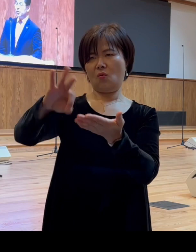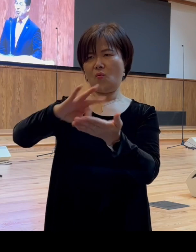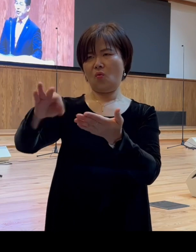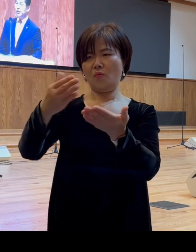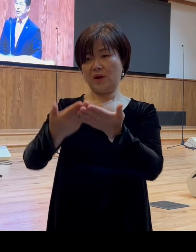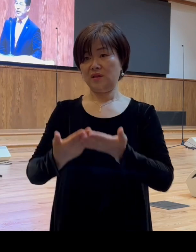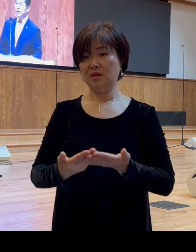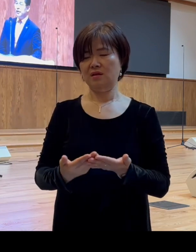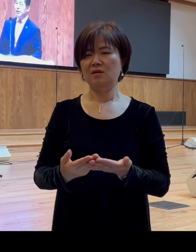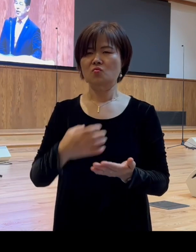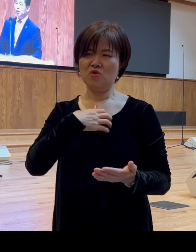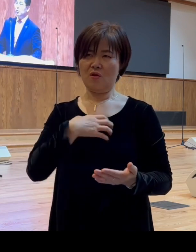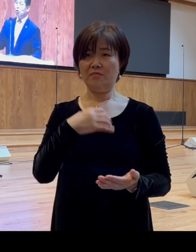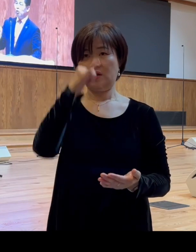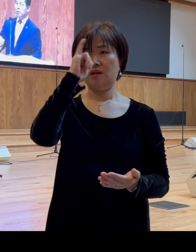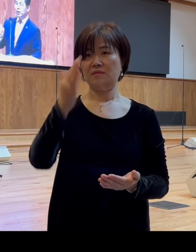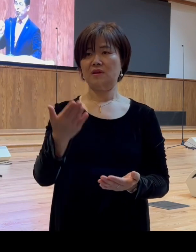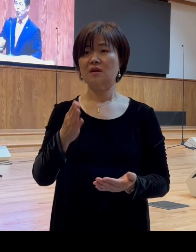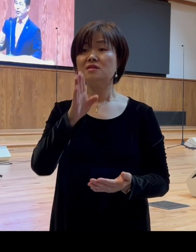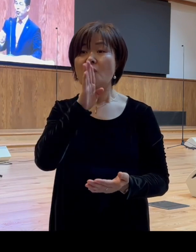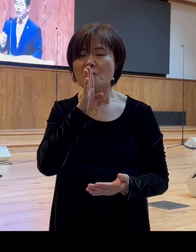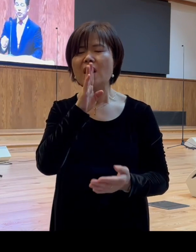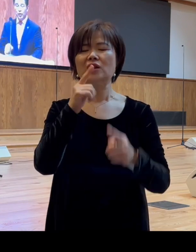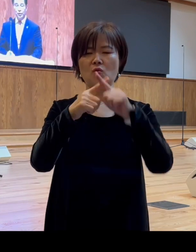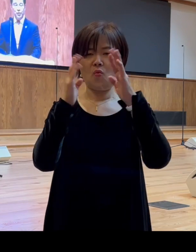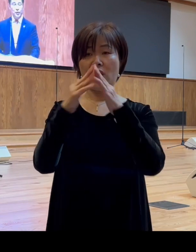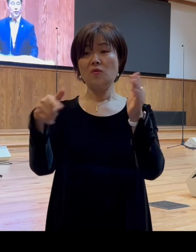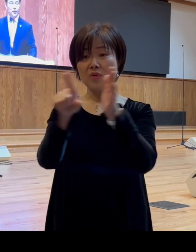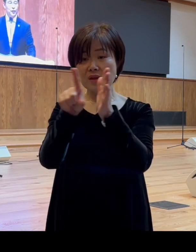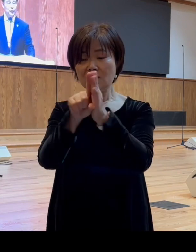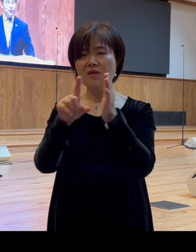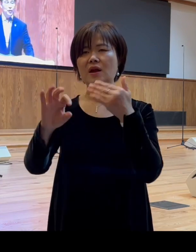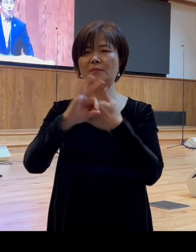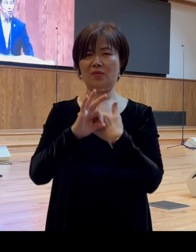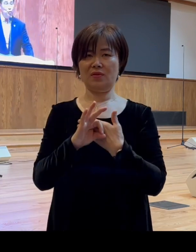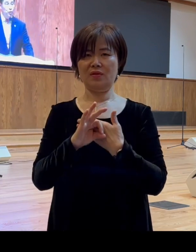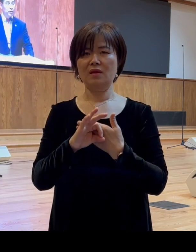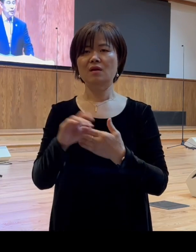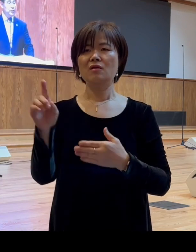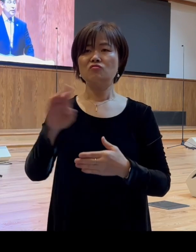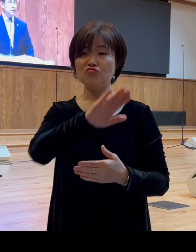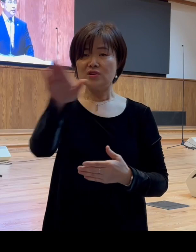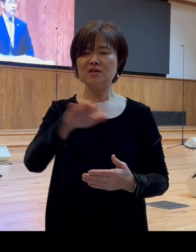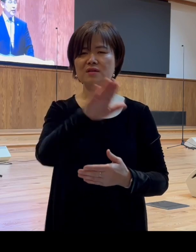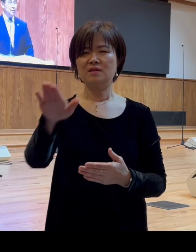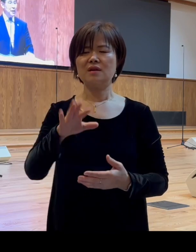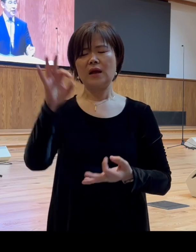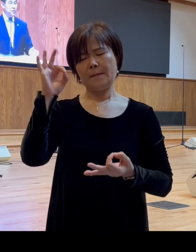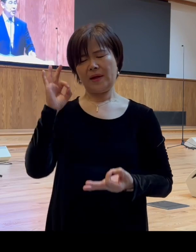그럼 정말 교회를 위해서라면 어쩌면 우리는 가만히 있어야 합니다